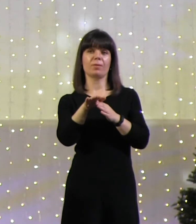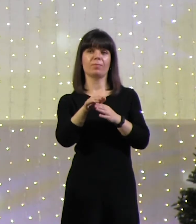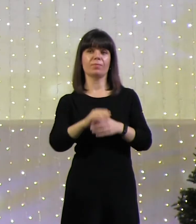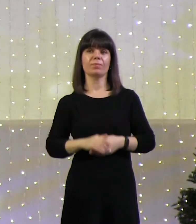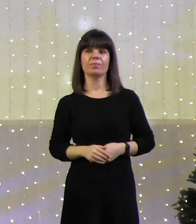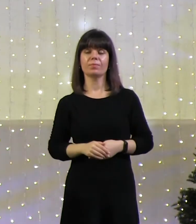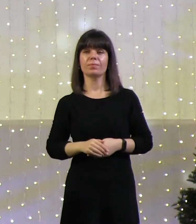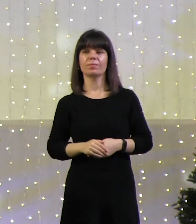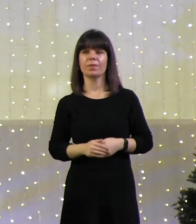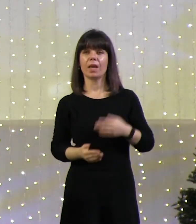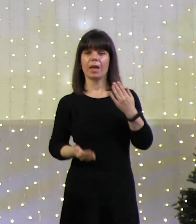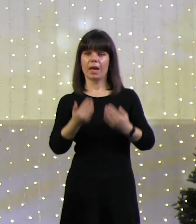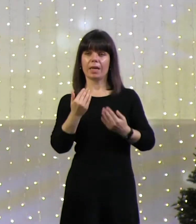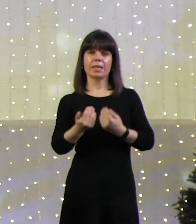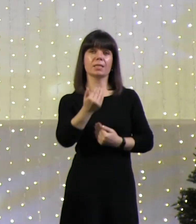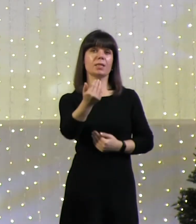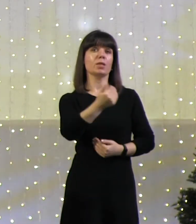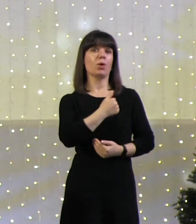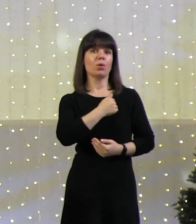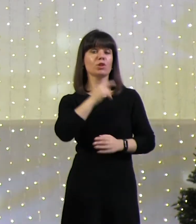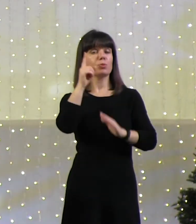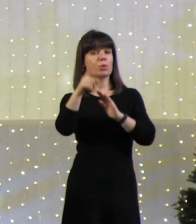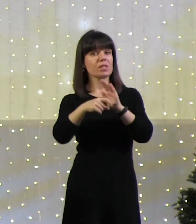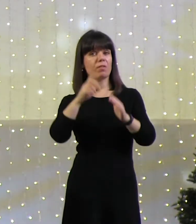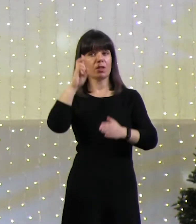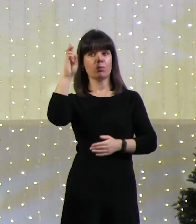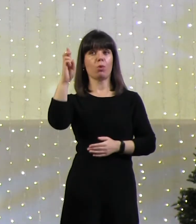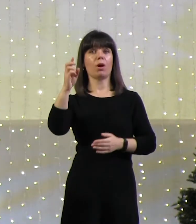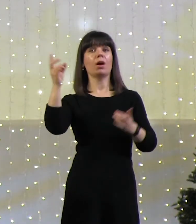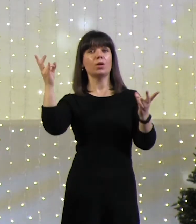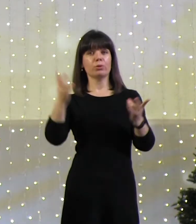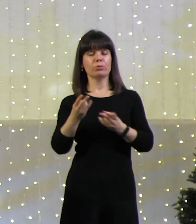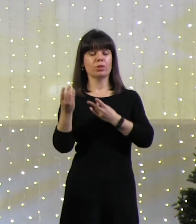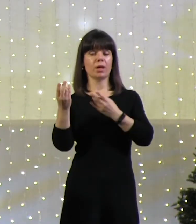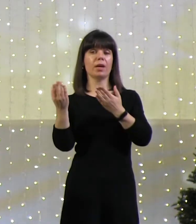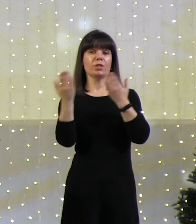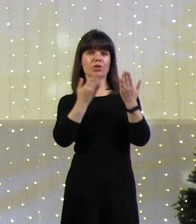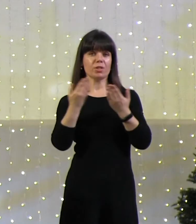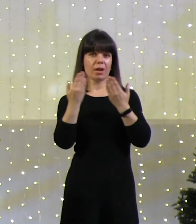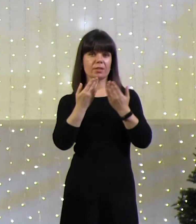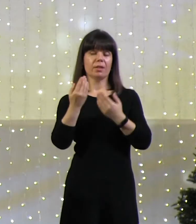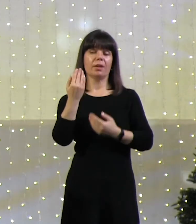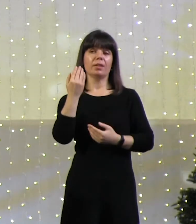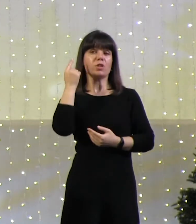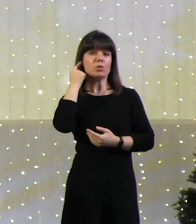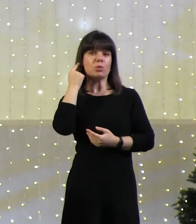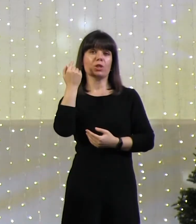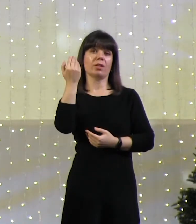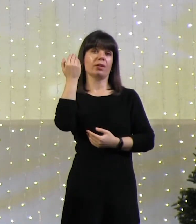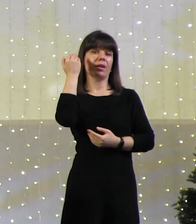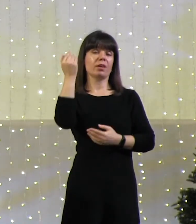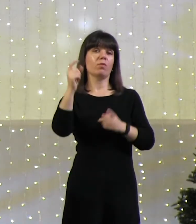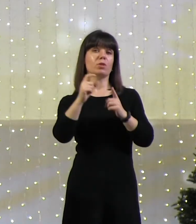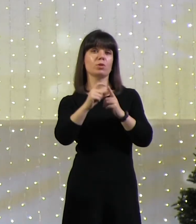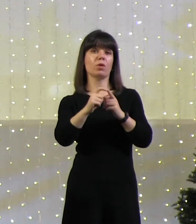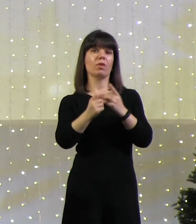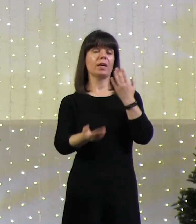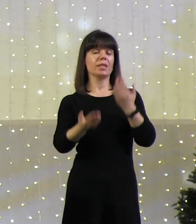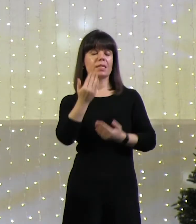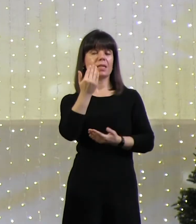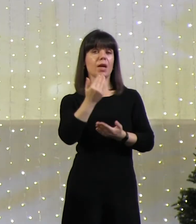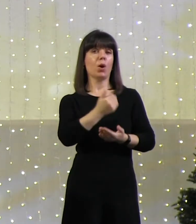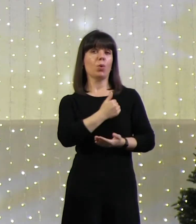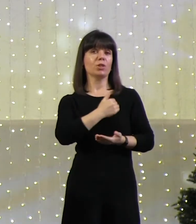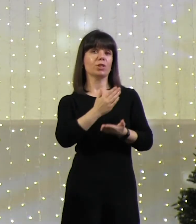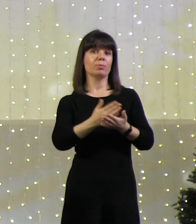Итак, если ты хочешь познавать Бога, тебе нужно читать и слушать Его Слово, Слово Божье. Если ты хочешь иметь спасение, тебе нужно